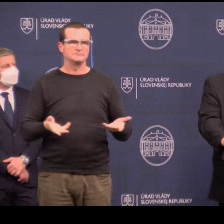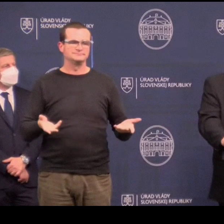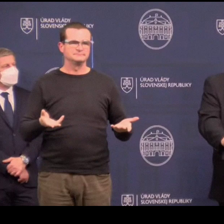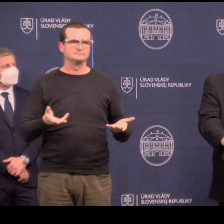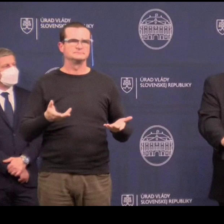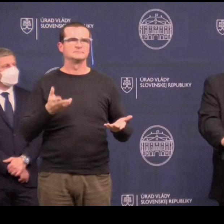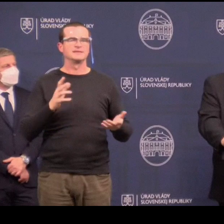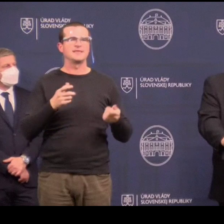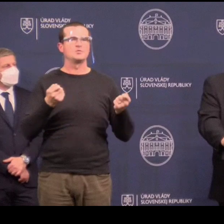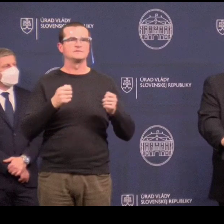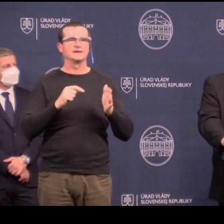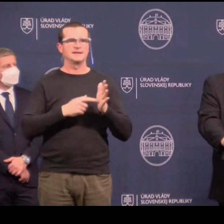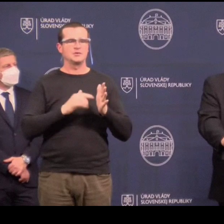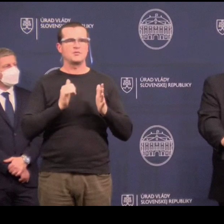neuzatvoria iba priedu, ale zatvoria celú školu.